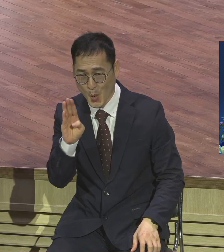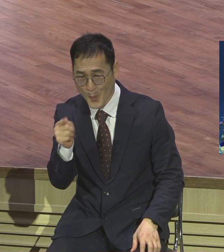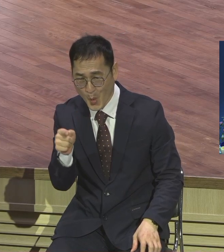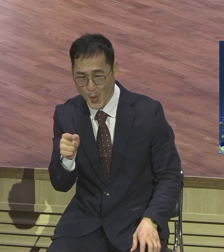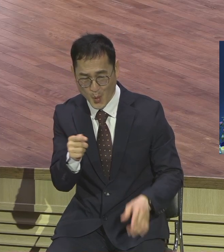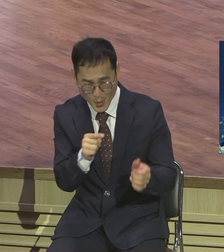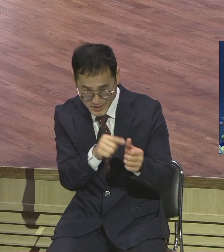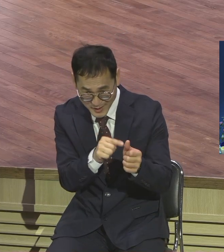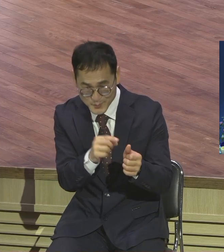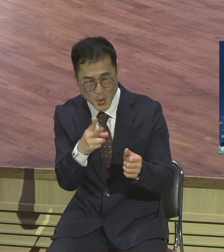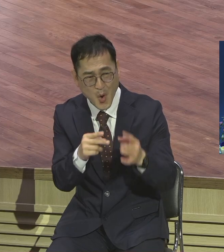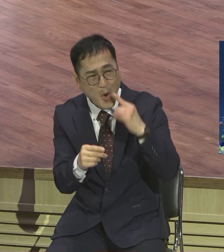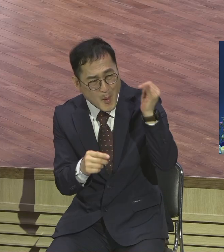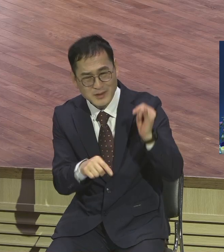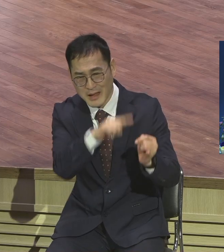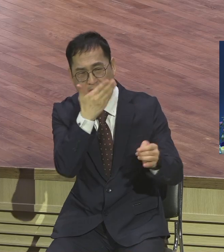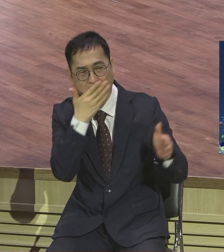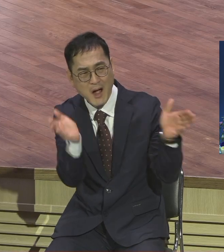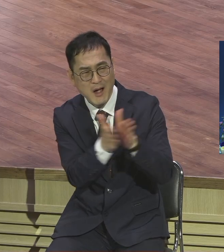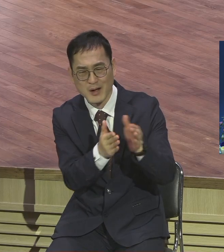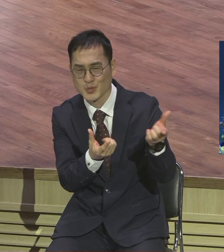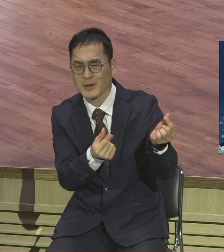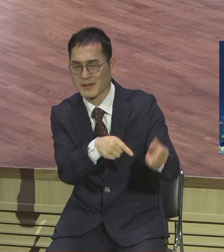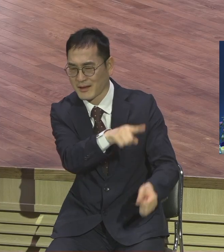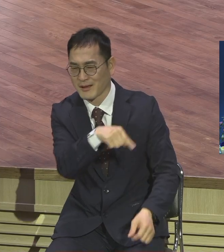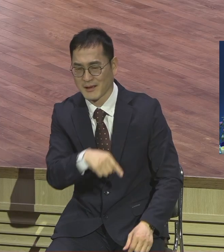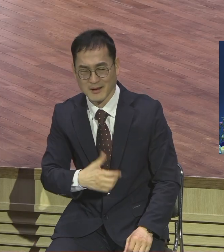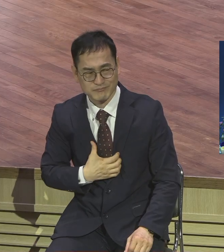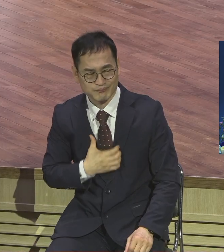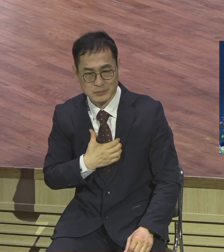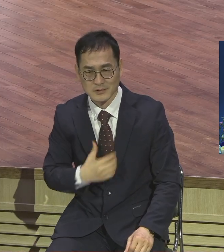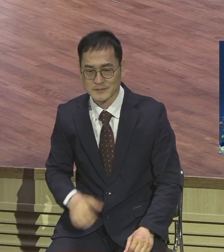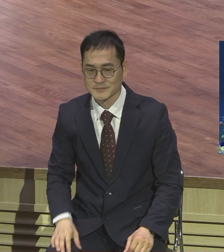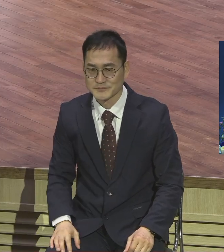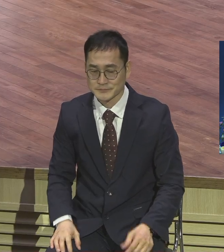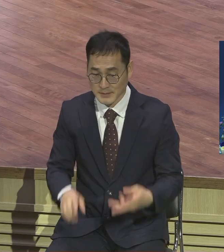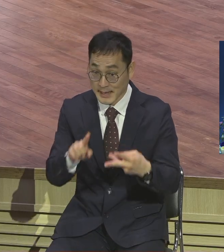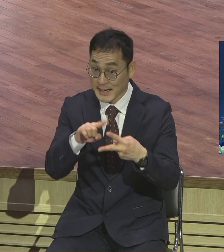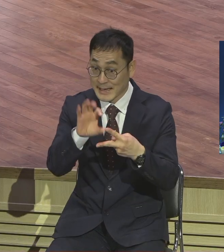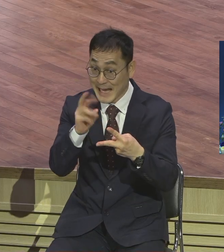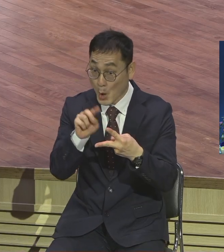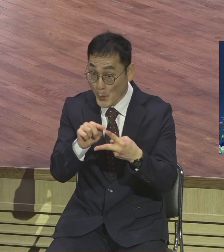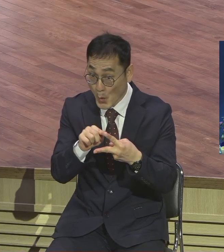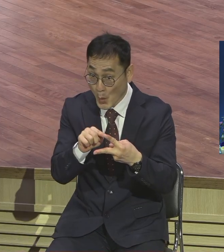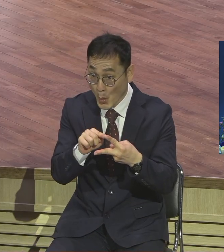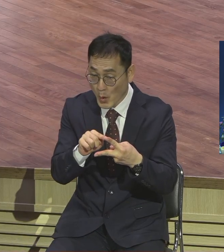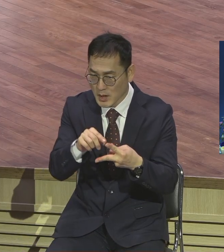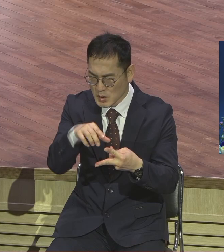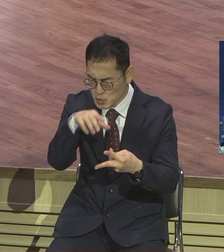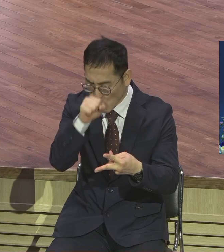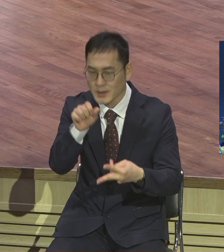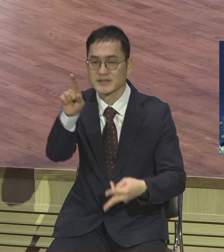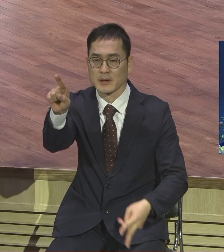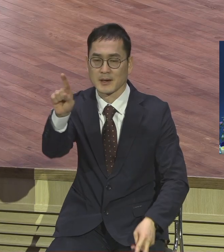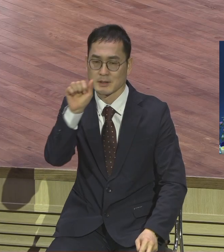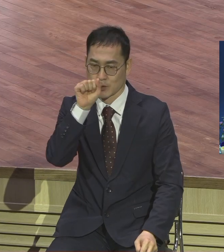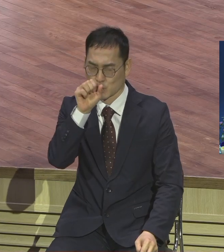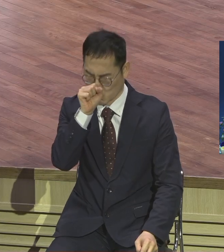내용을 보면 그러니까 그런데 이 야구부에 뭐가 있었냐 장점 하나 있어요 장점 그 장점이 뭐냐